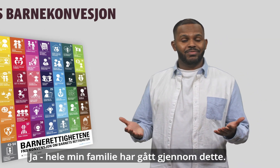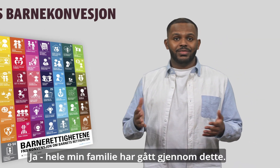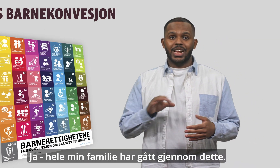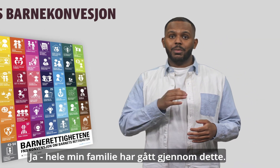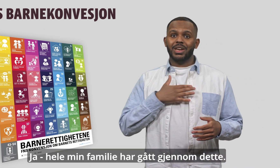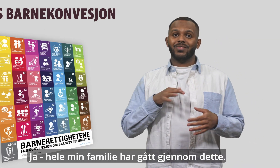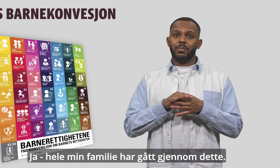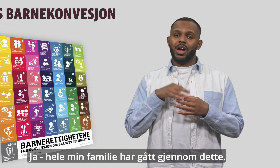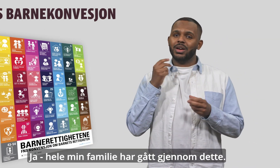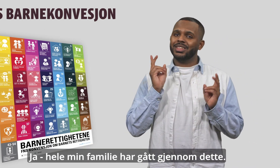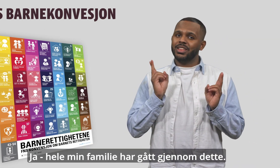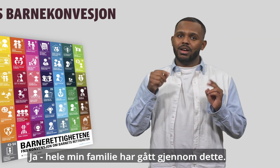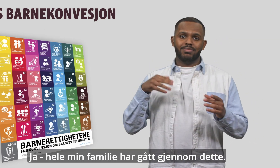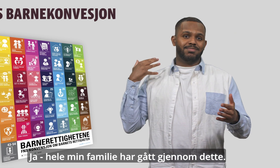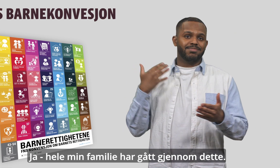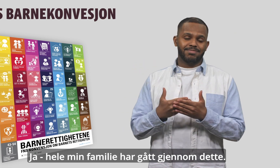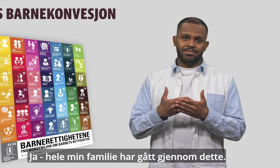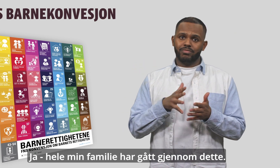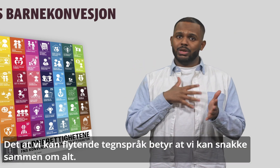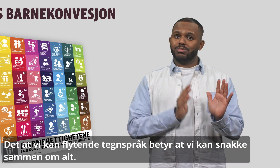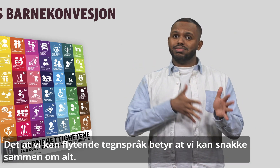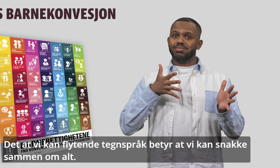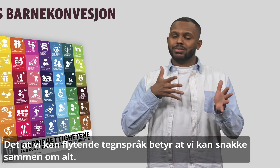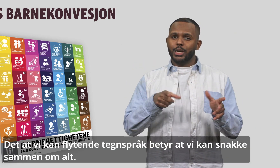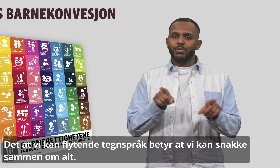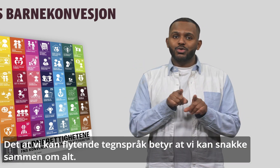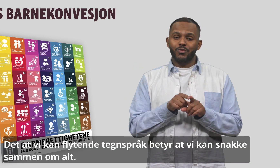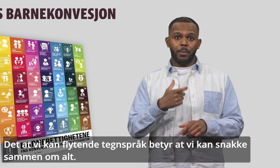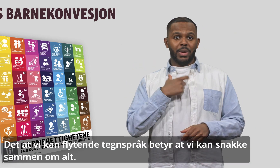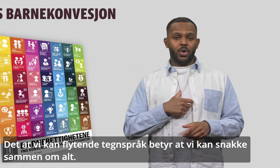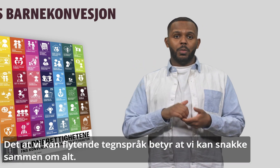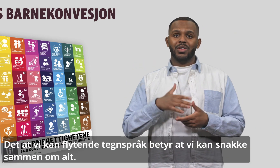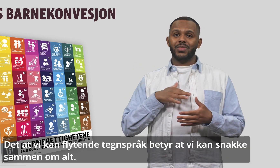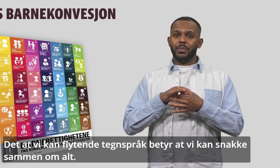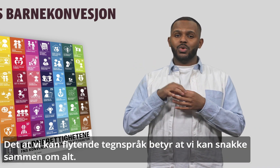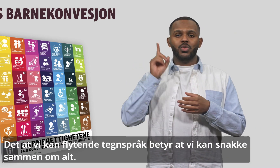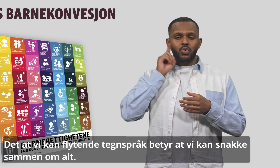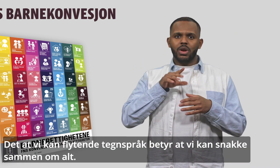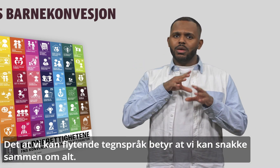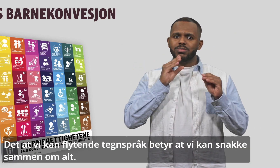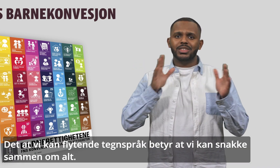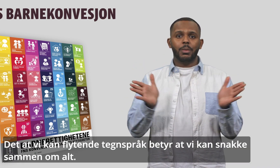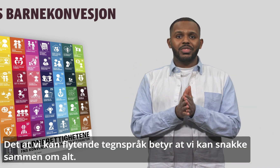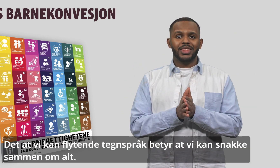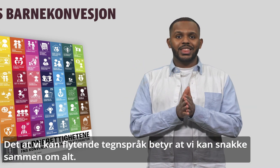Ja, hele min familie har gått gjennom dette. 29. Det at vi kan flyte en tegnspråk betyr at vi kan snakke sammen om alt.